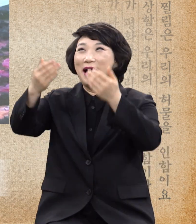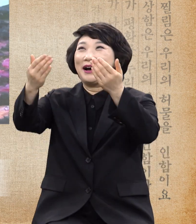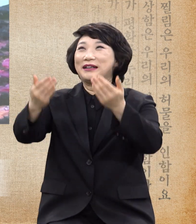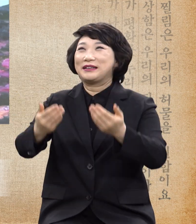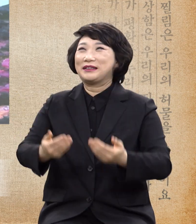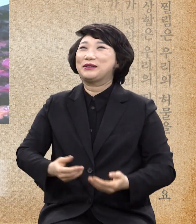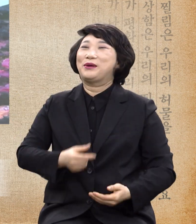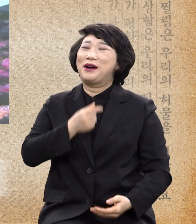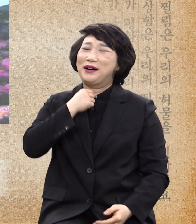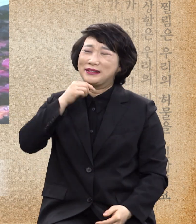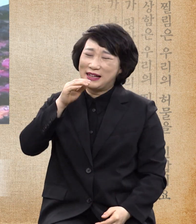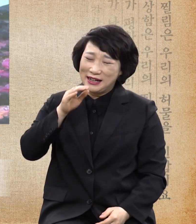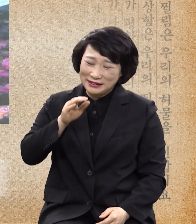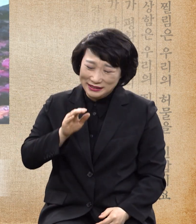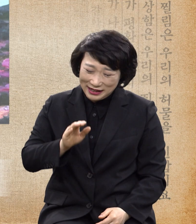받기 원하네